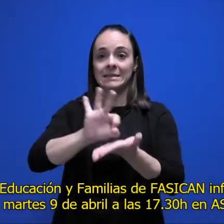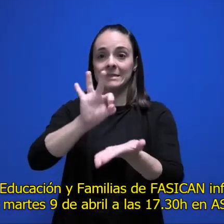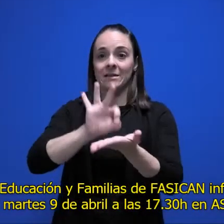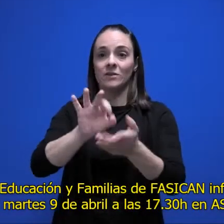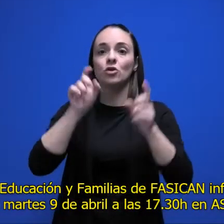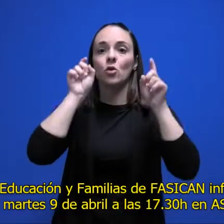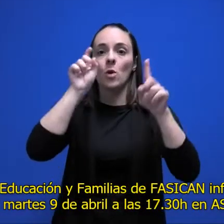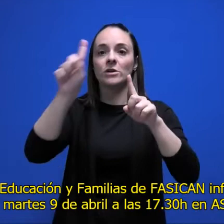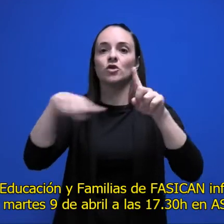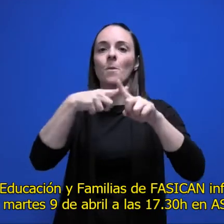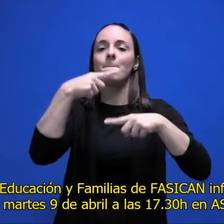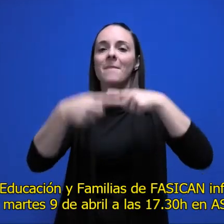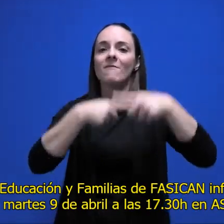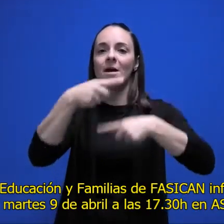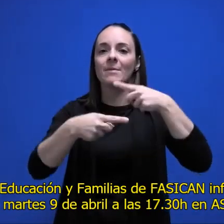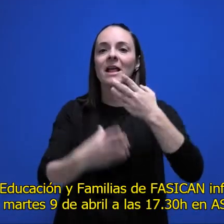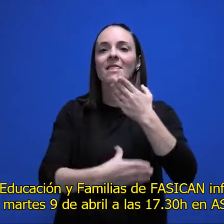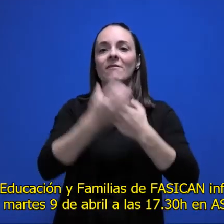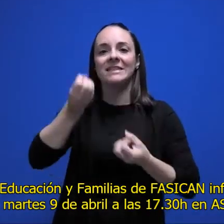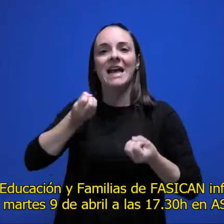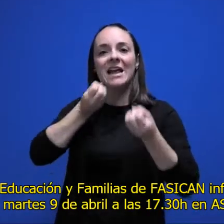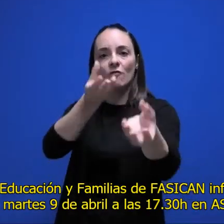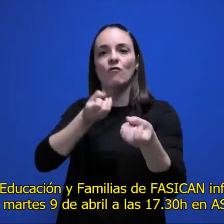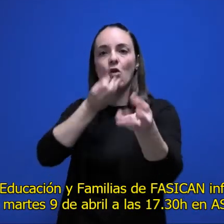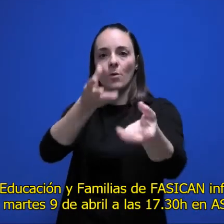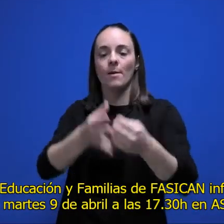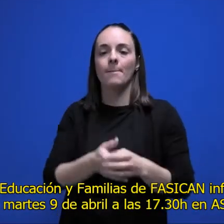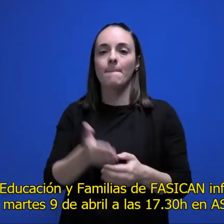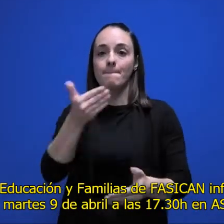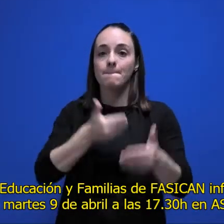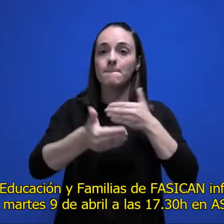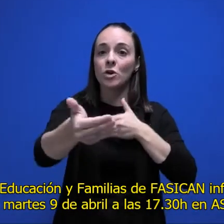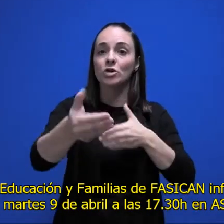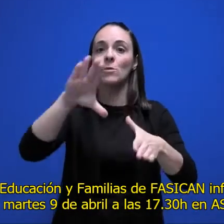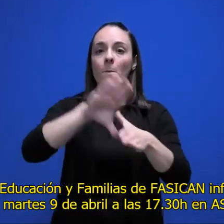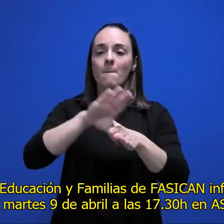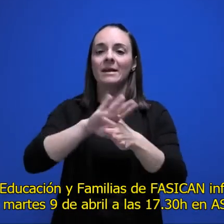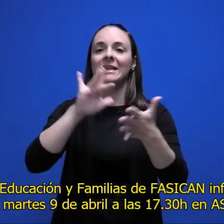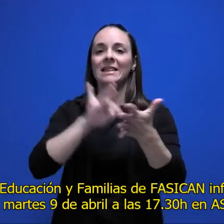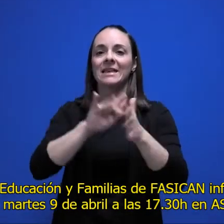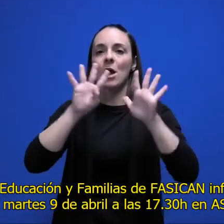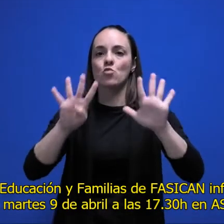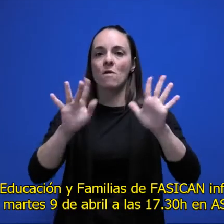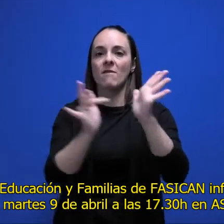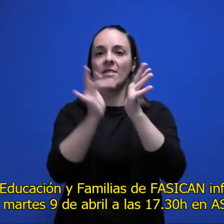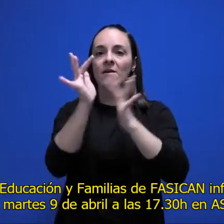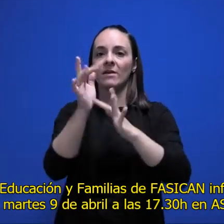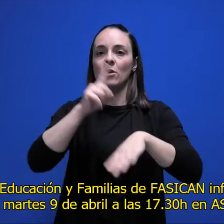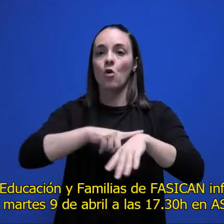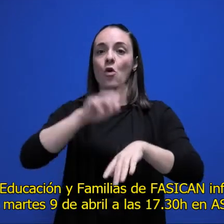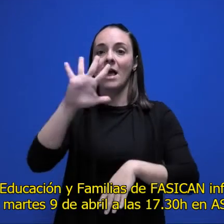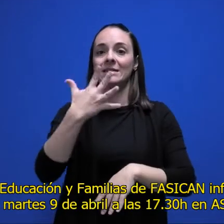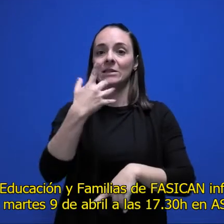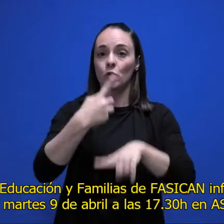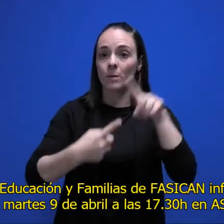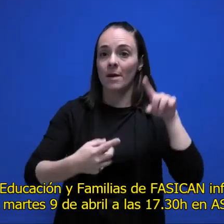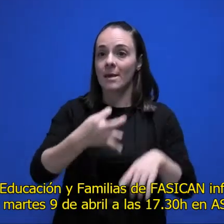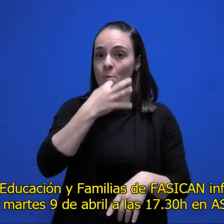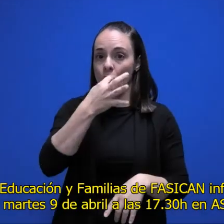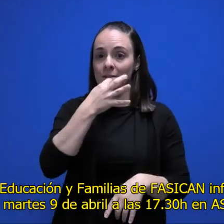El Servicio de Educación y Familias de Fasecán informa que el próximo martes 9 de abril a las 5 y media de la tarde